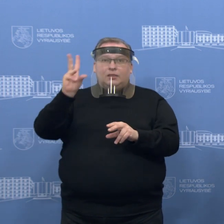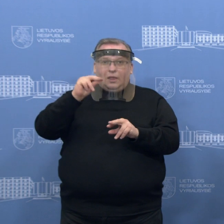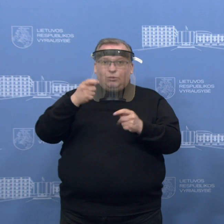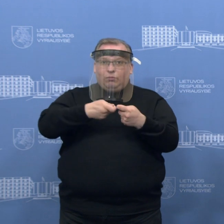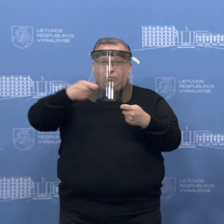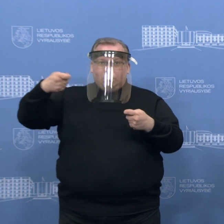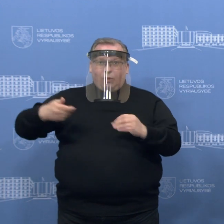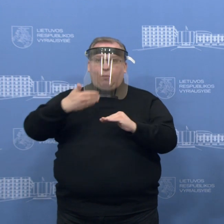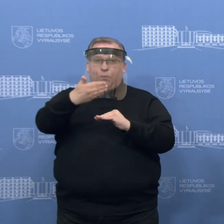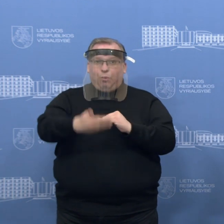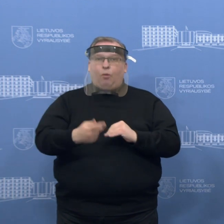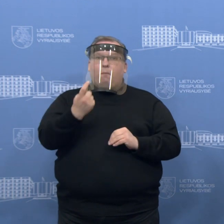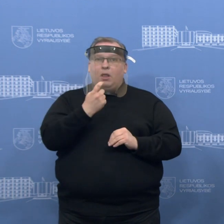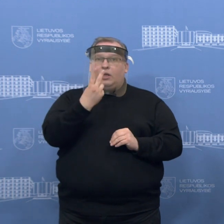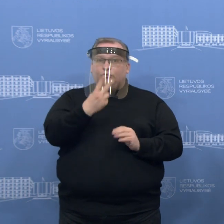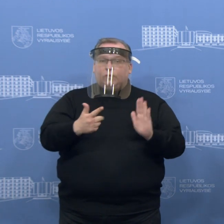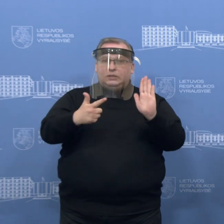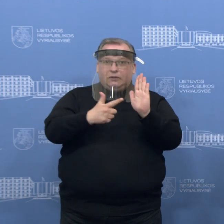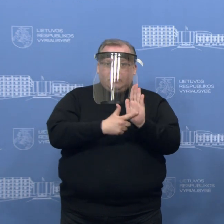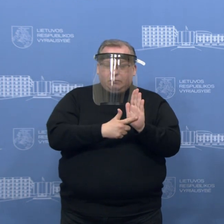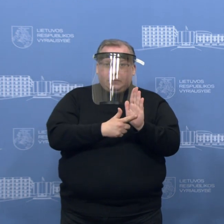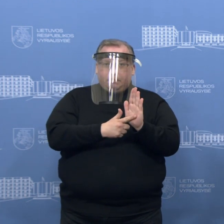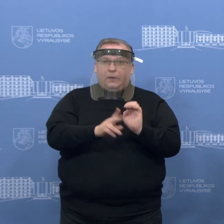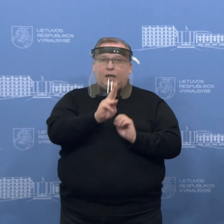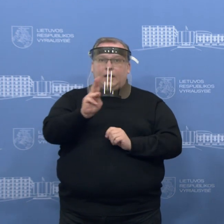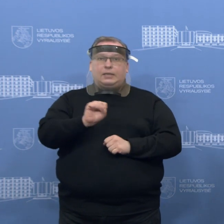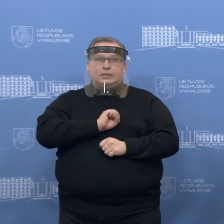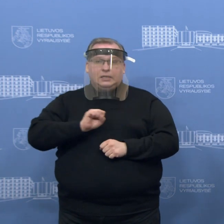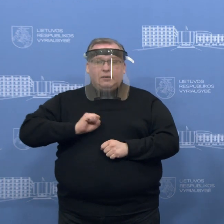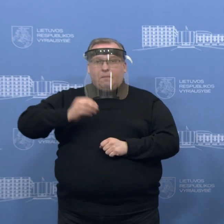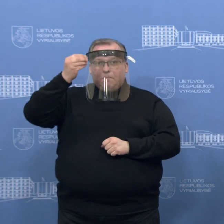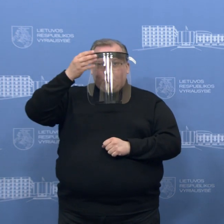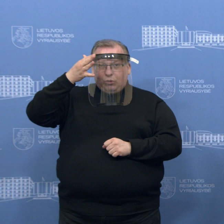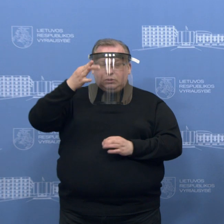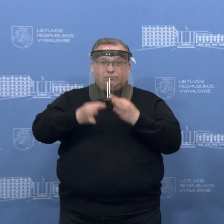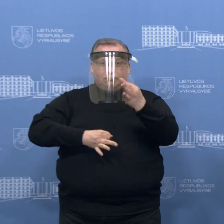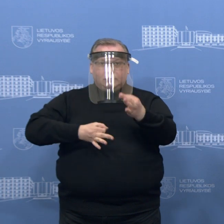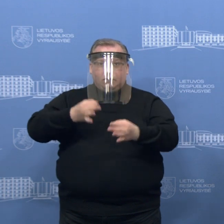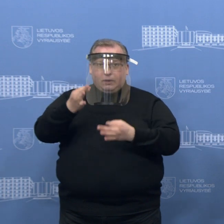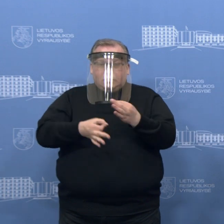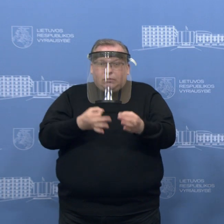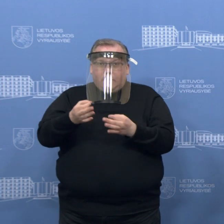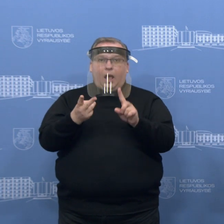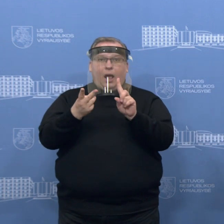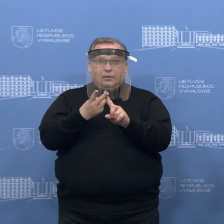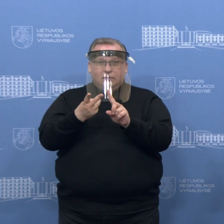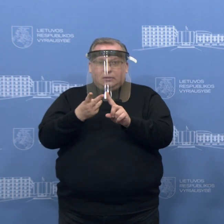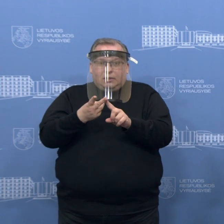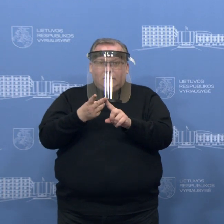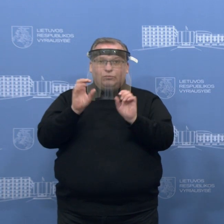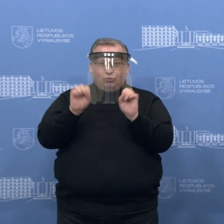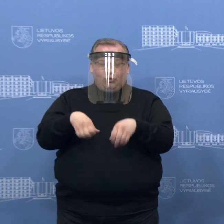darbo balandžio 27-osios. Kai kurie gydytojai mokslininkai svarsto, kad pikas susirgymų Lietuvoje